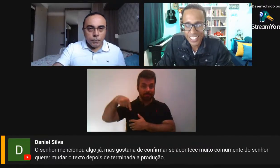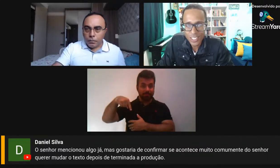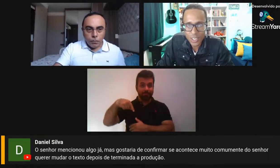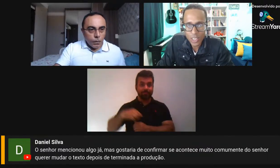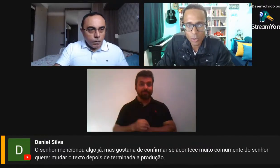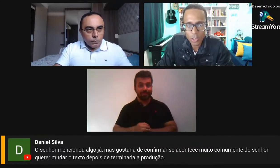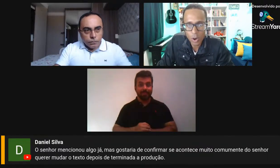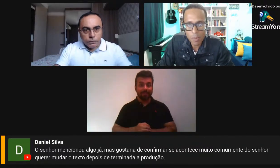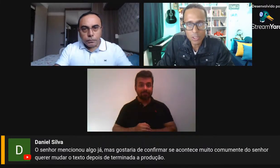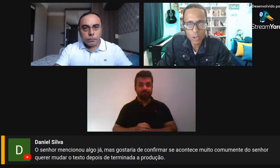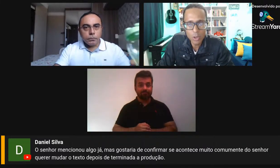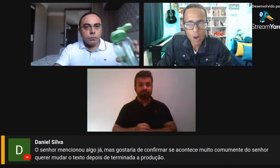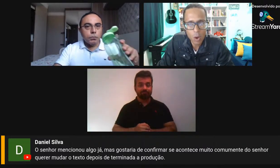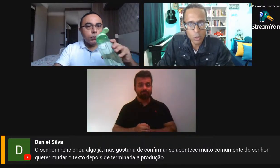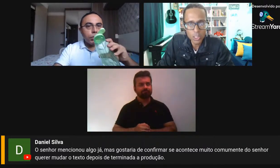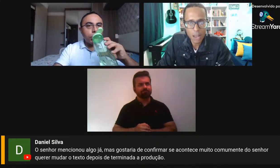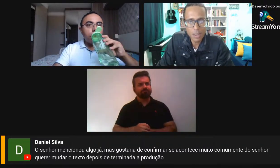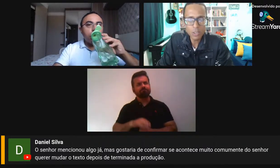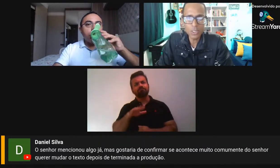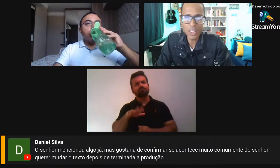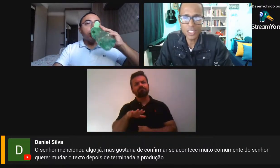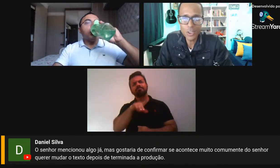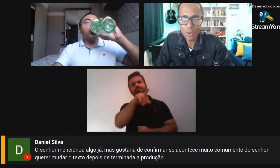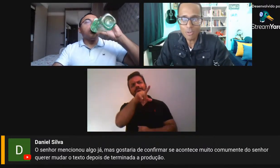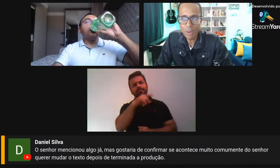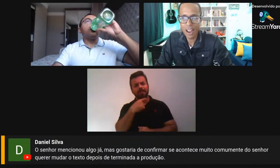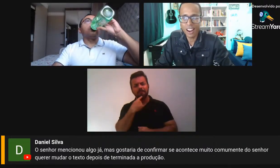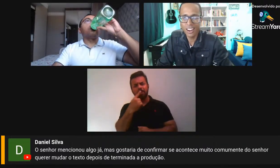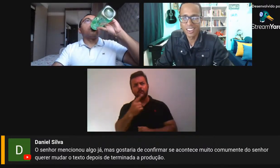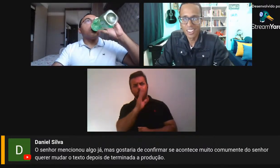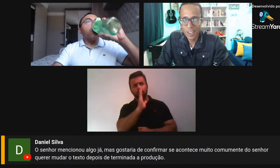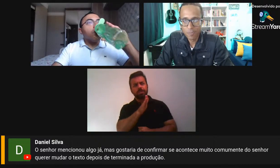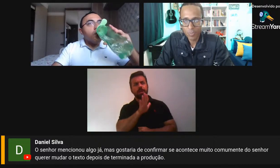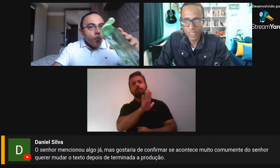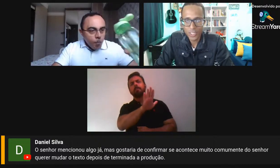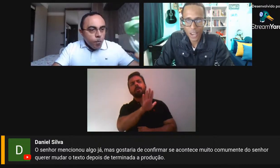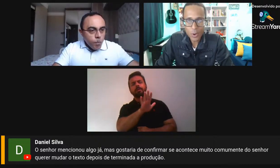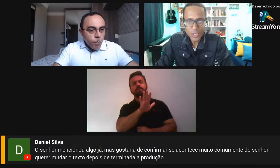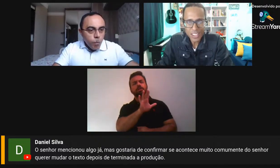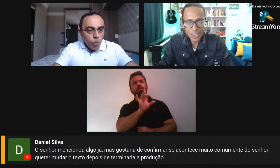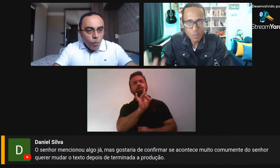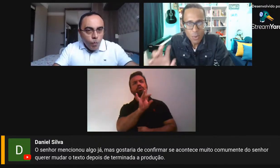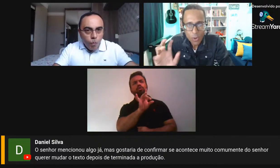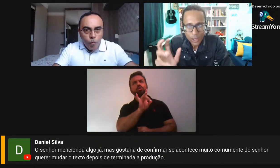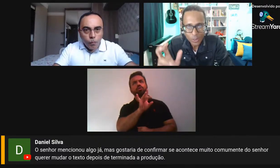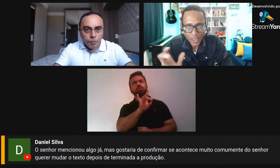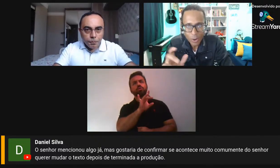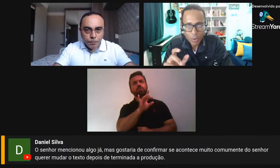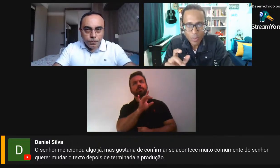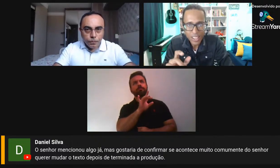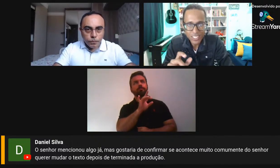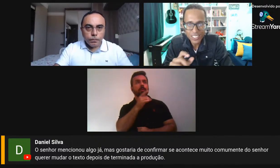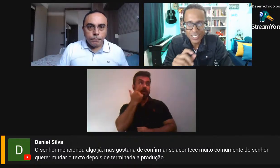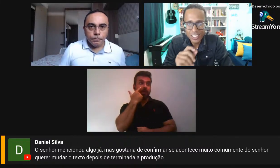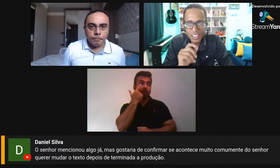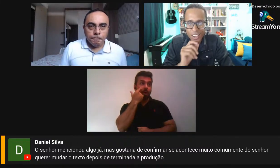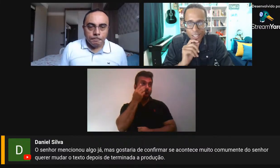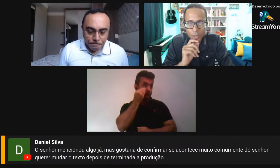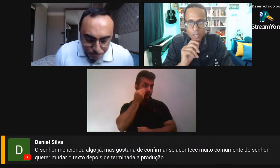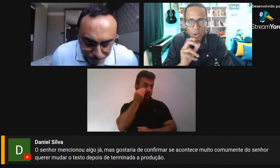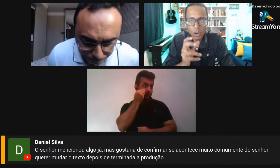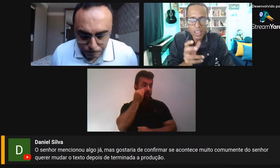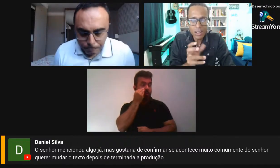ele diz aqui, o senhor mencionou algo já, mas gostaria de confirmar se acontece muito, comumente,